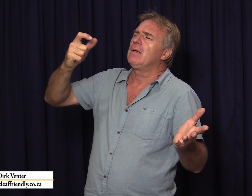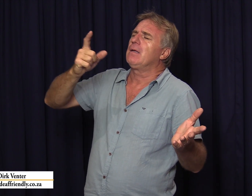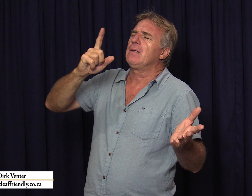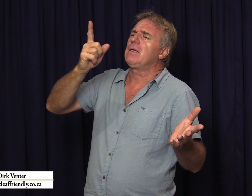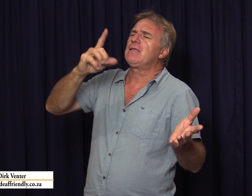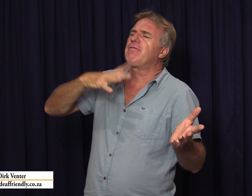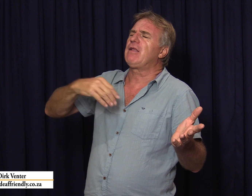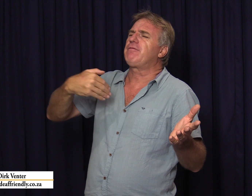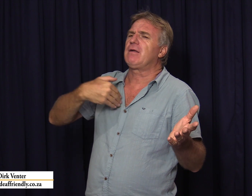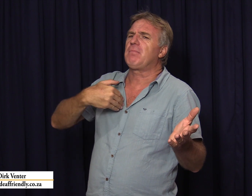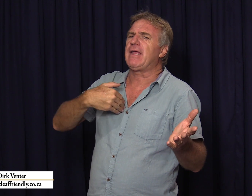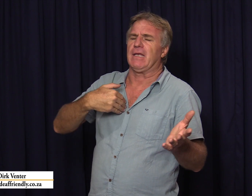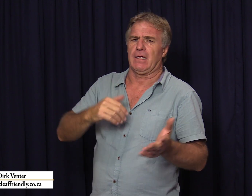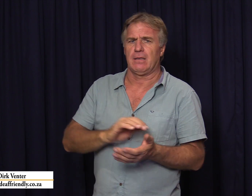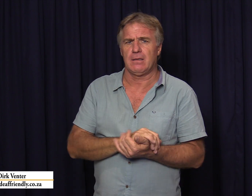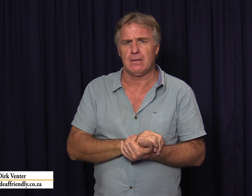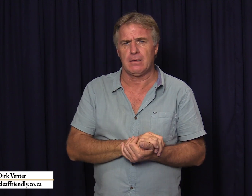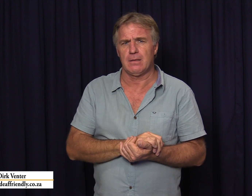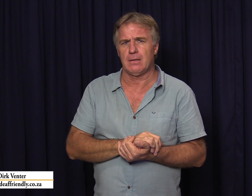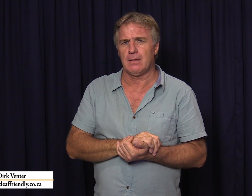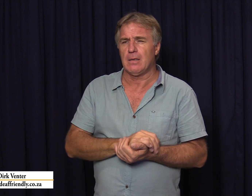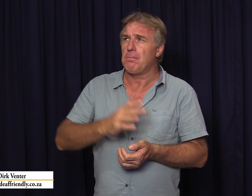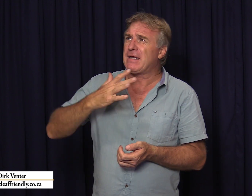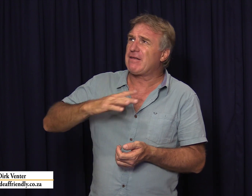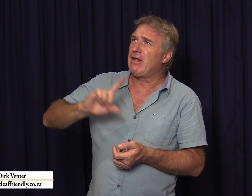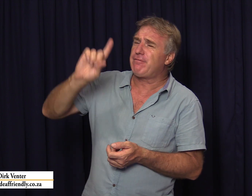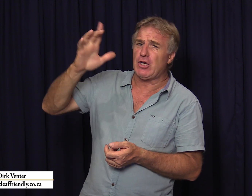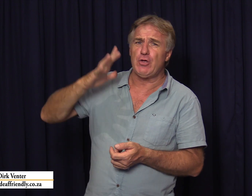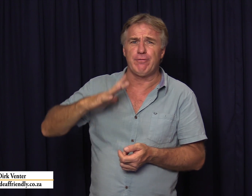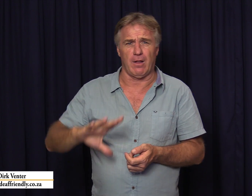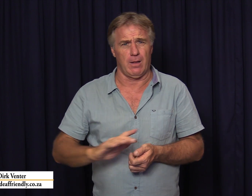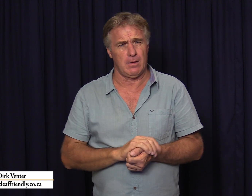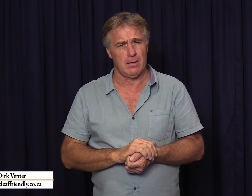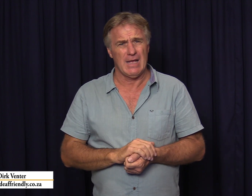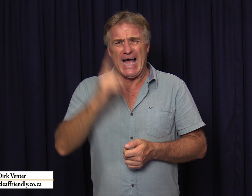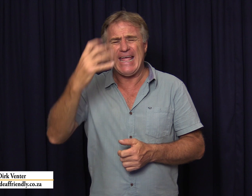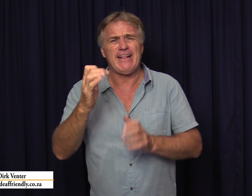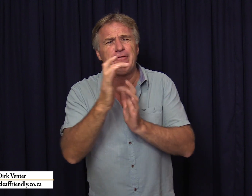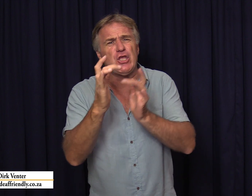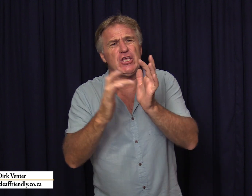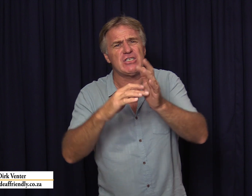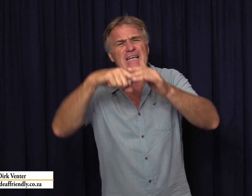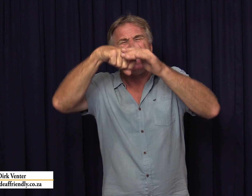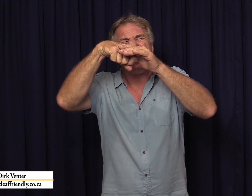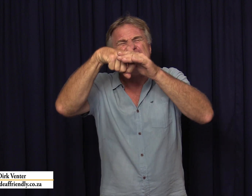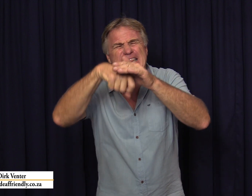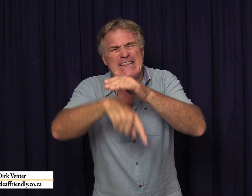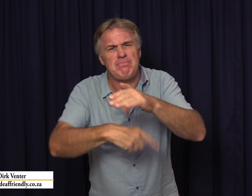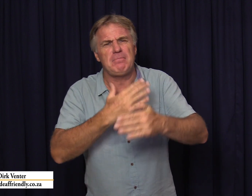nie terwille van my nie maar terwille van u wil hy het vir jesus intiem